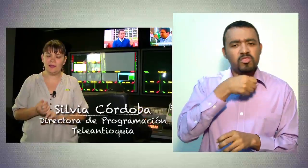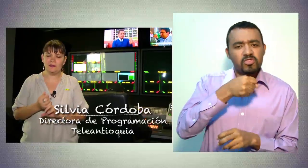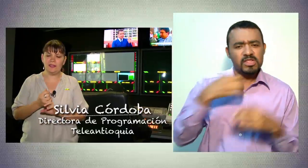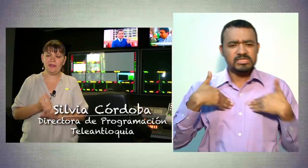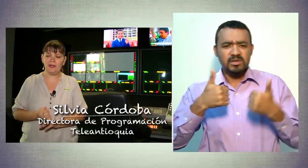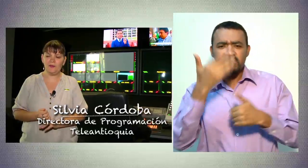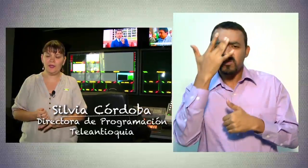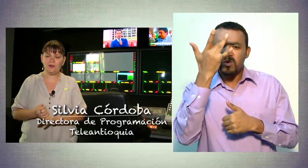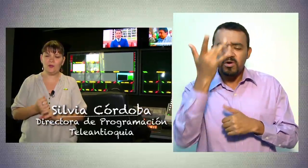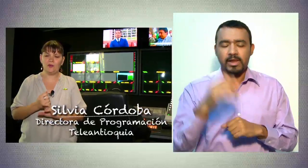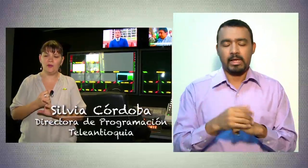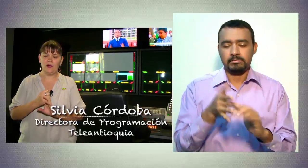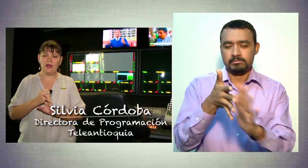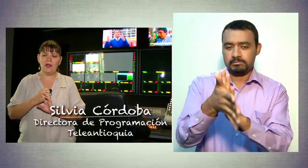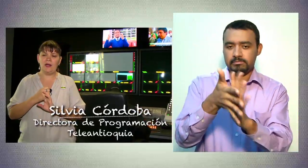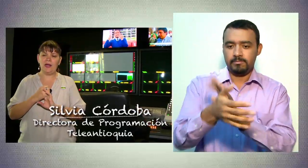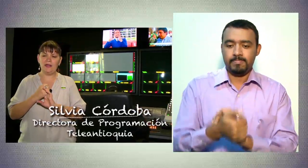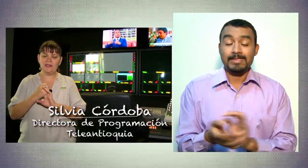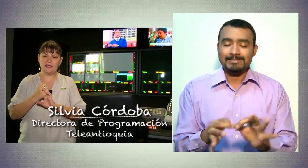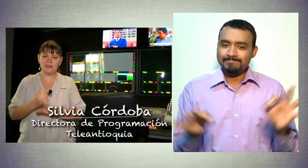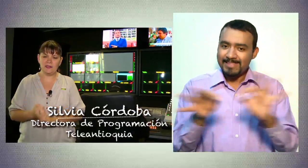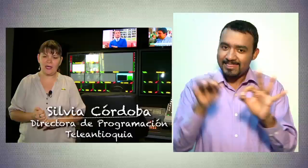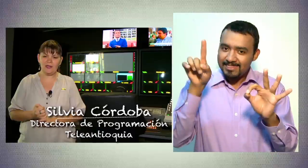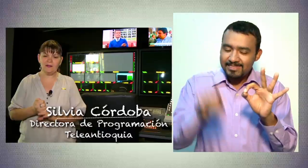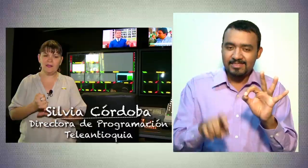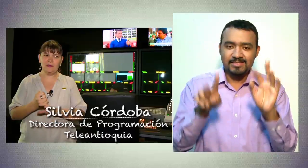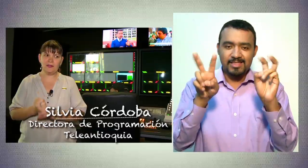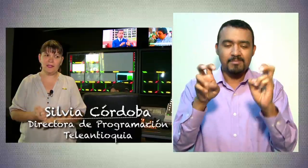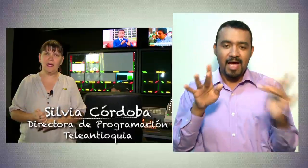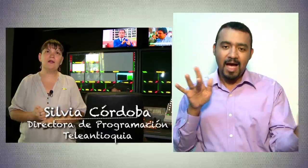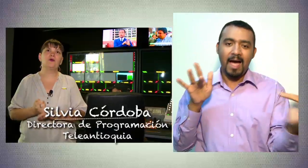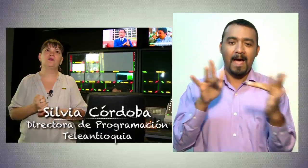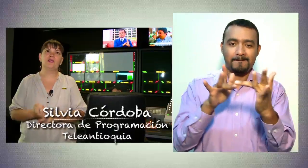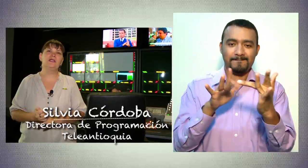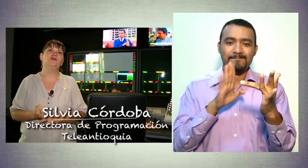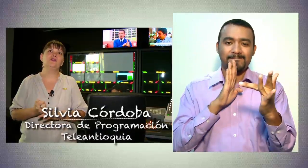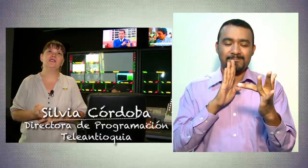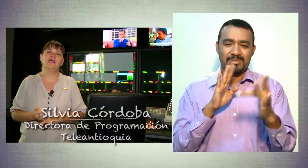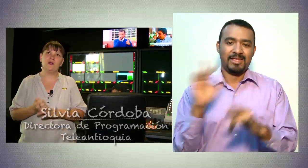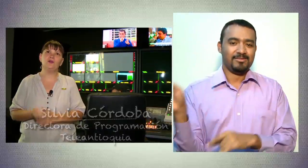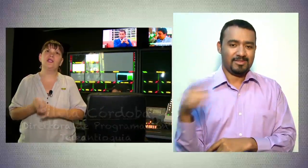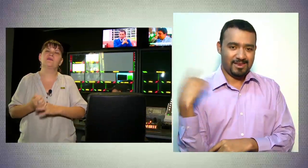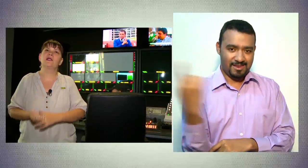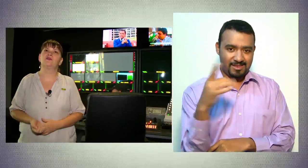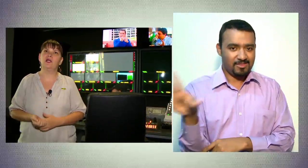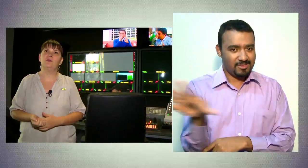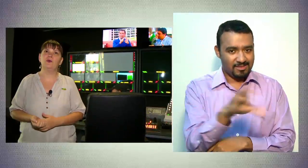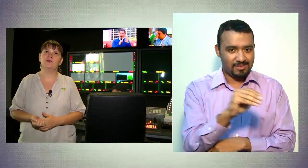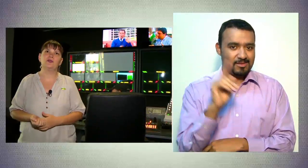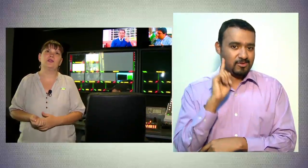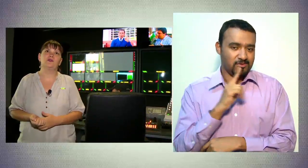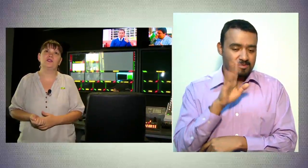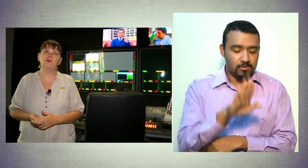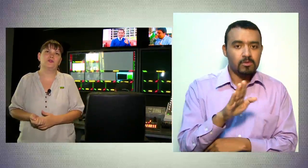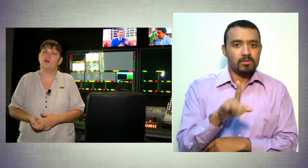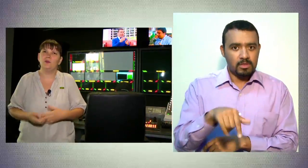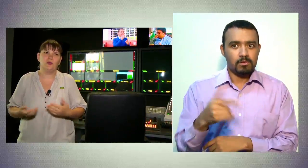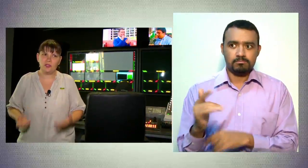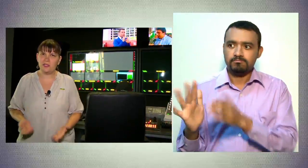Tiene que ver con la necesidad de entregar contenidos que sean útiles para toda la población. Entonces, pues todo el mundo quiere